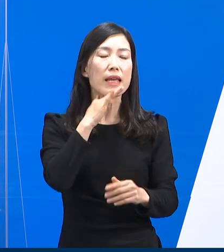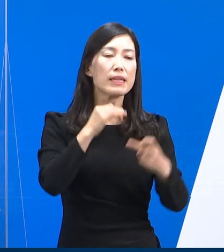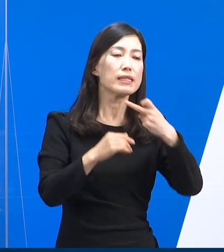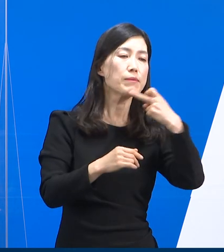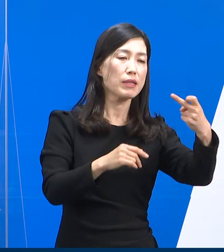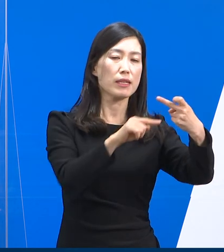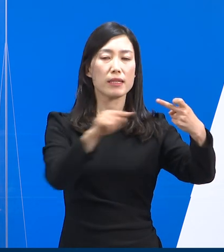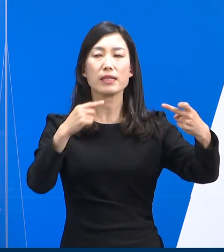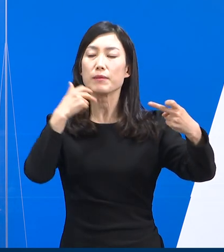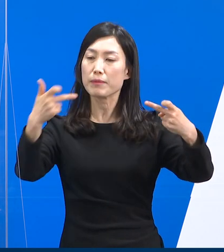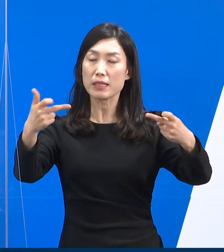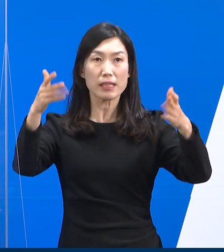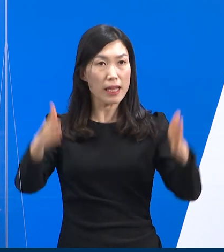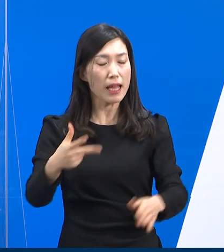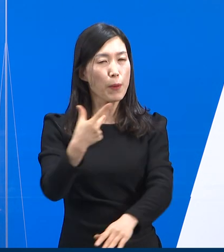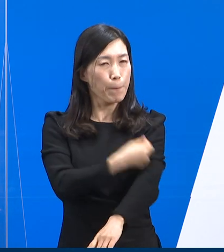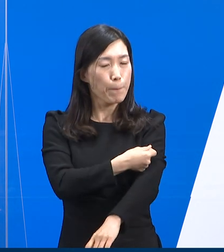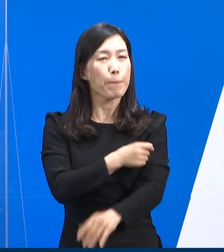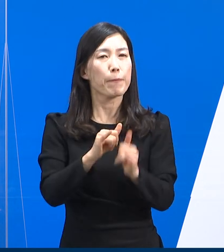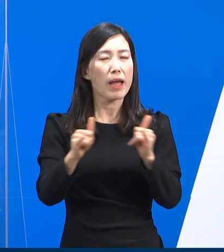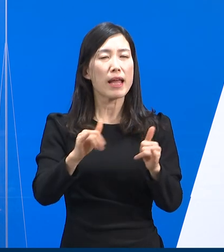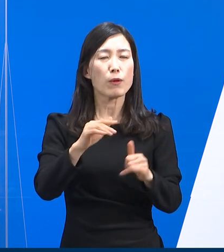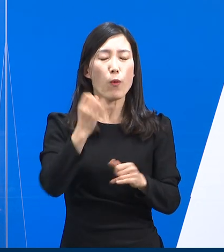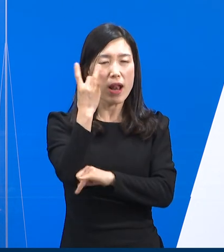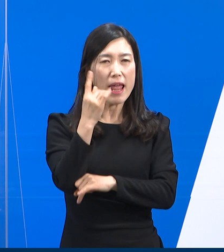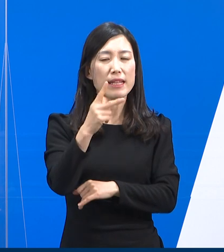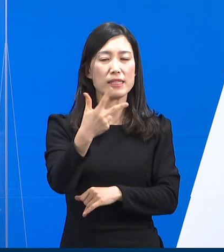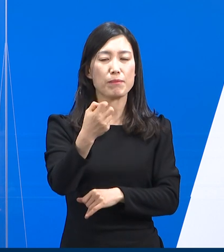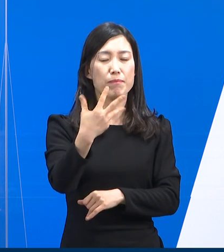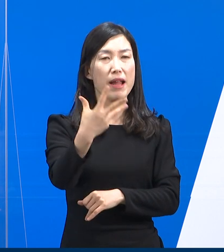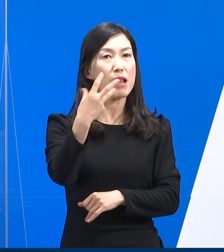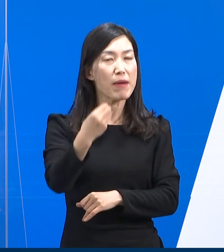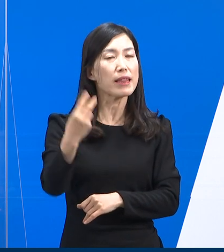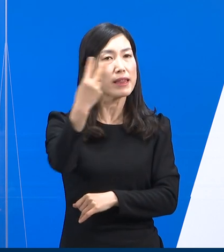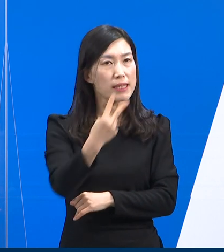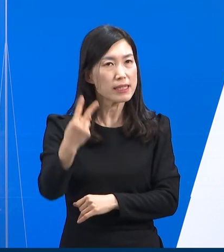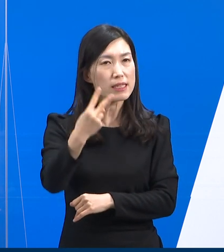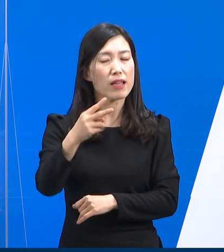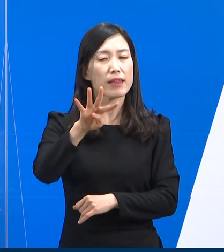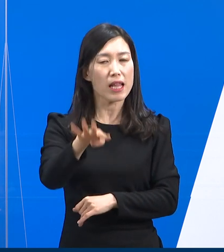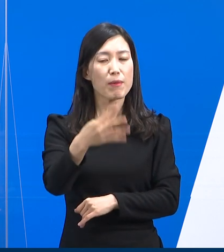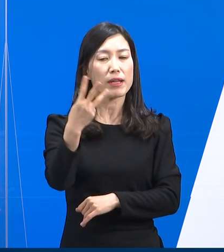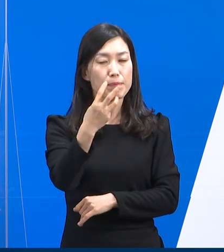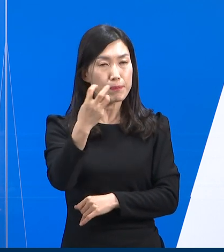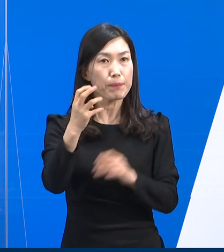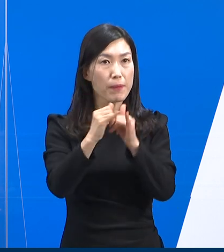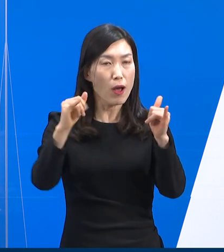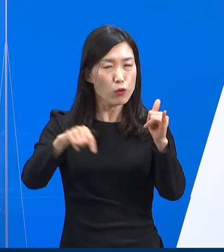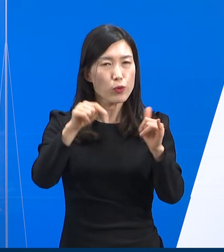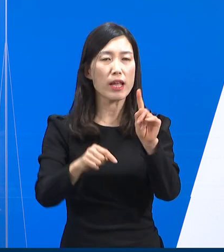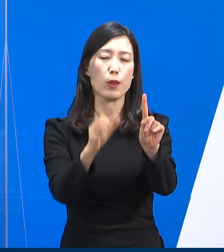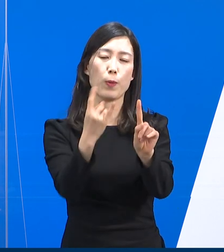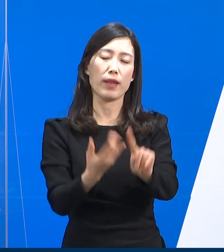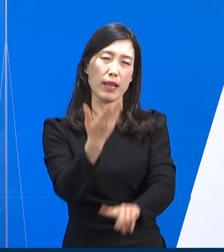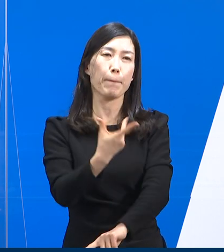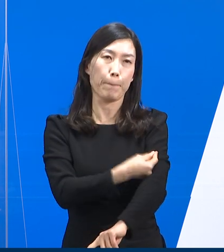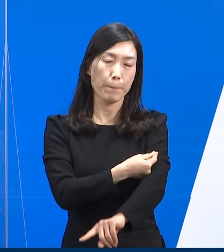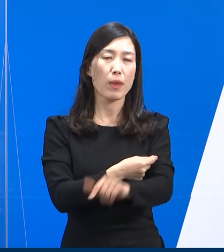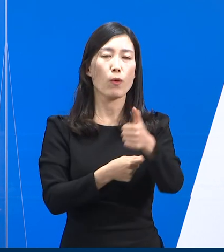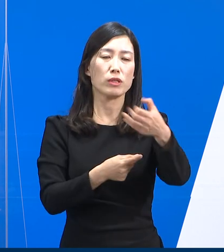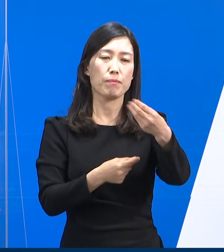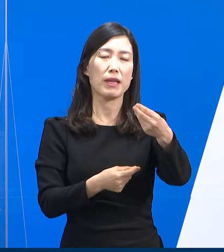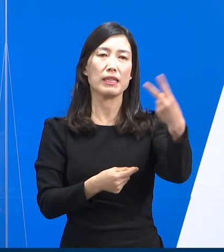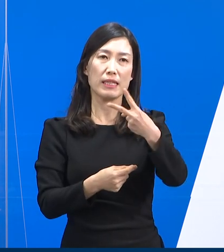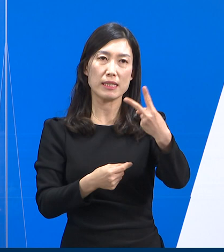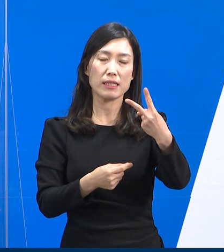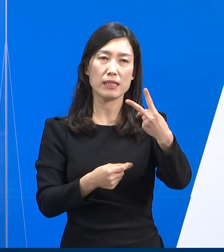17세 접종은 대상자 78만 2,430명 중 1회 이상 접종은 50만